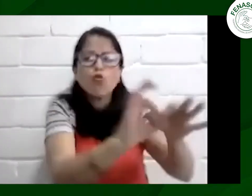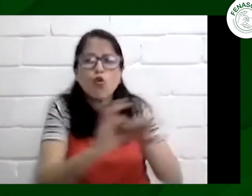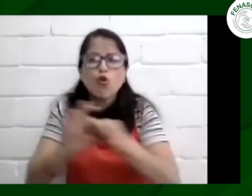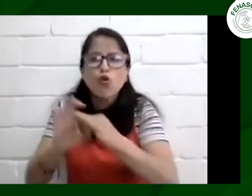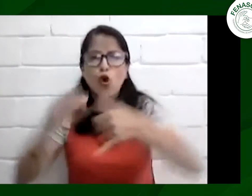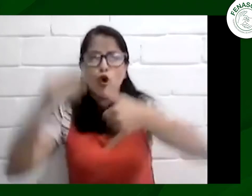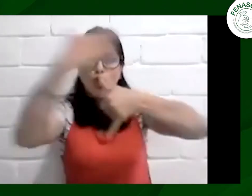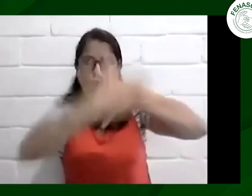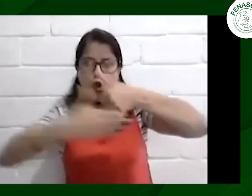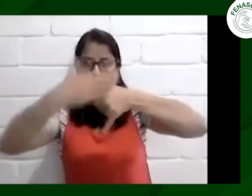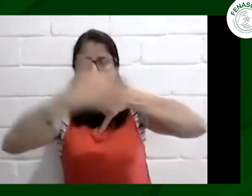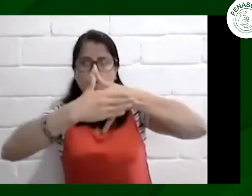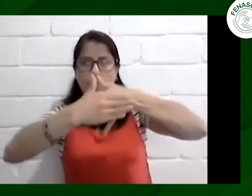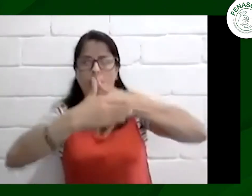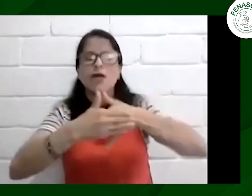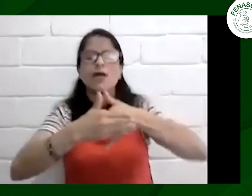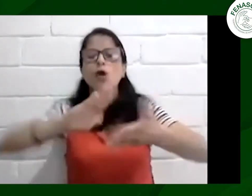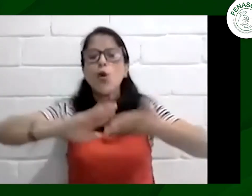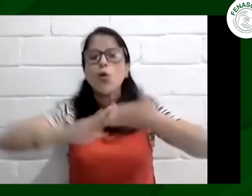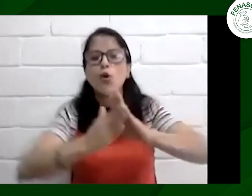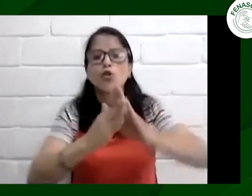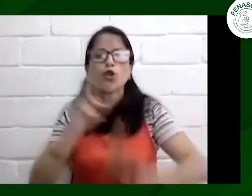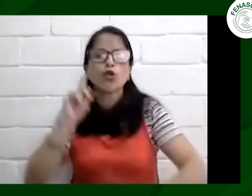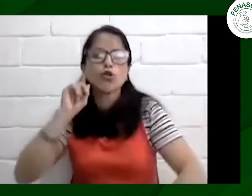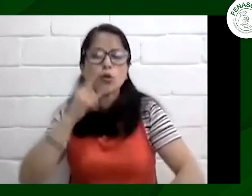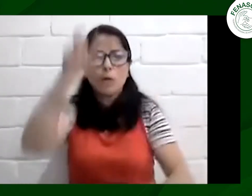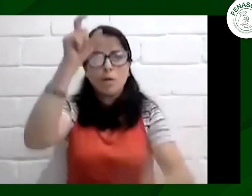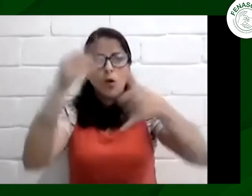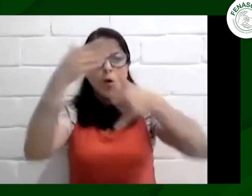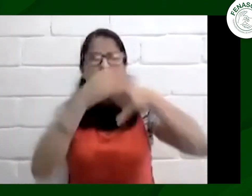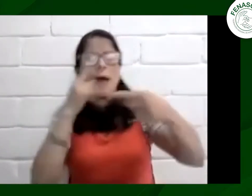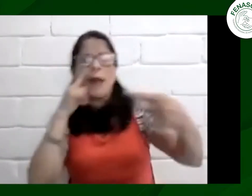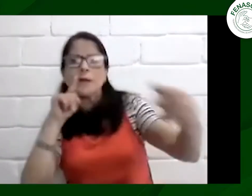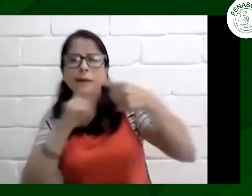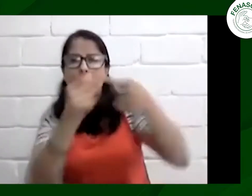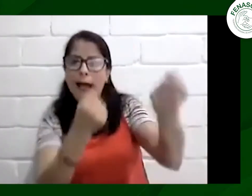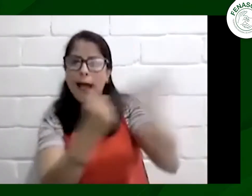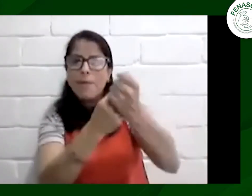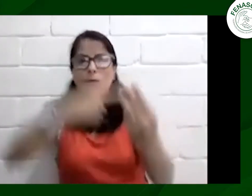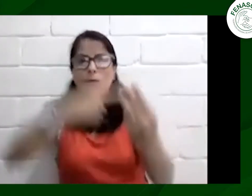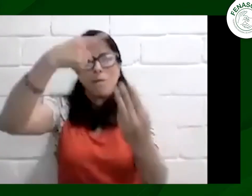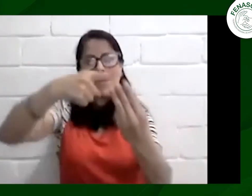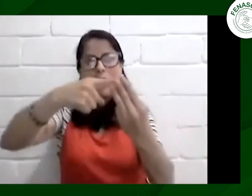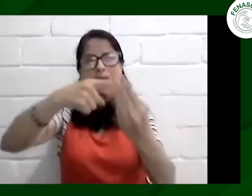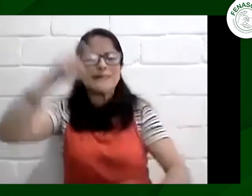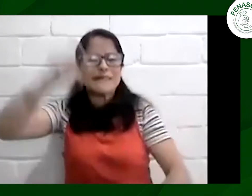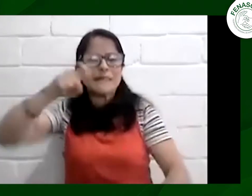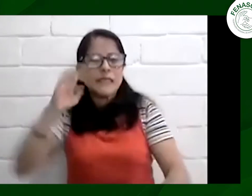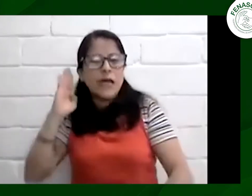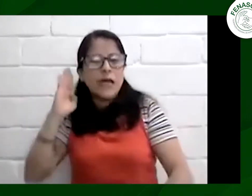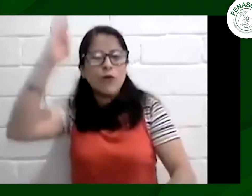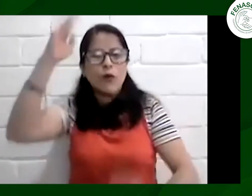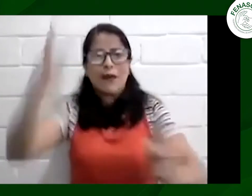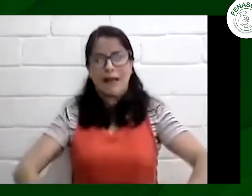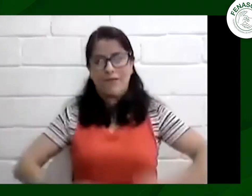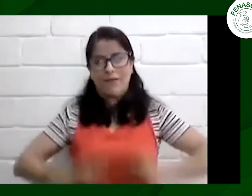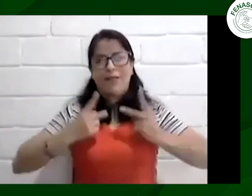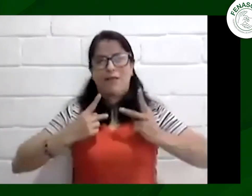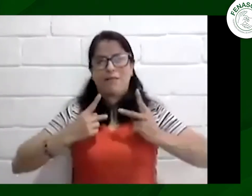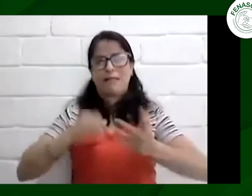todo su apoyo a fenascol y al comité y a todas las personas a nivel nacional por este trabajo mancomunado y unido que